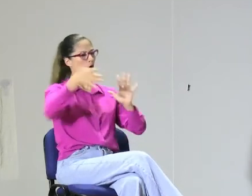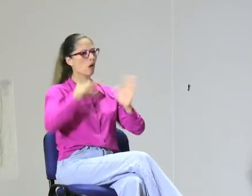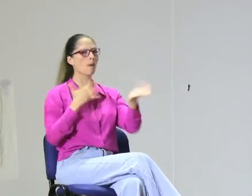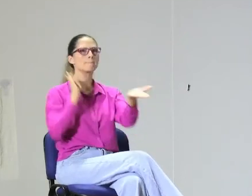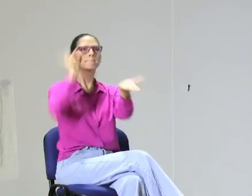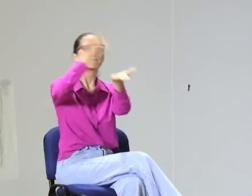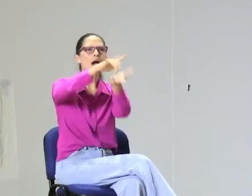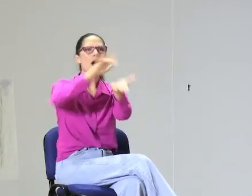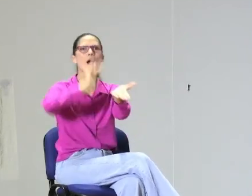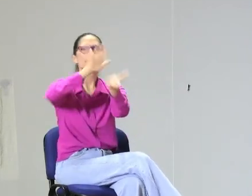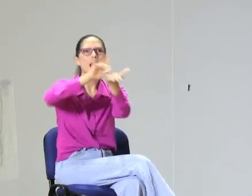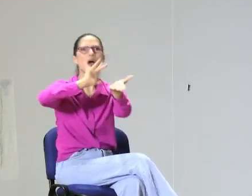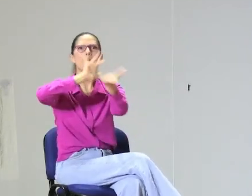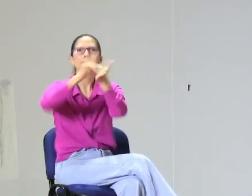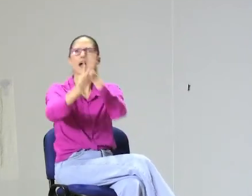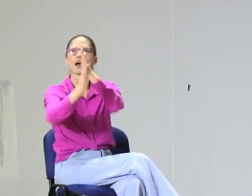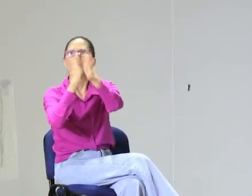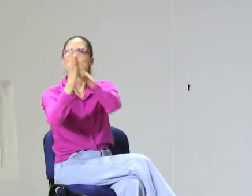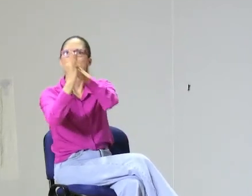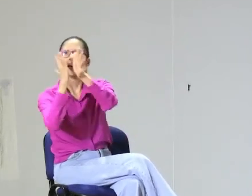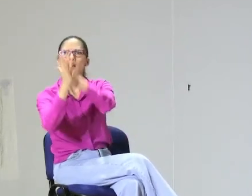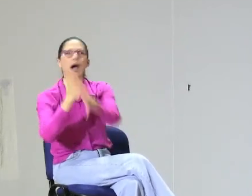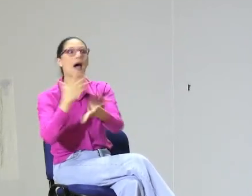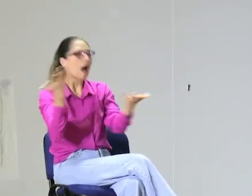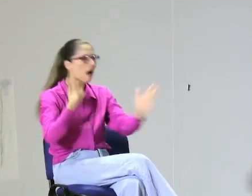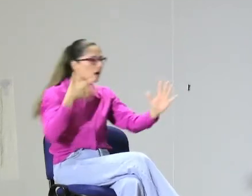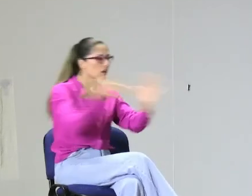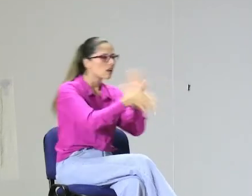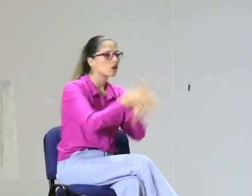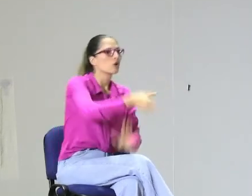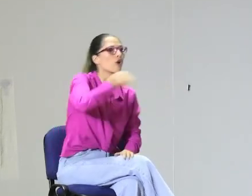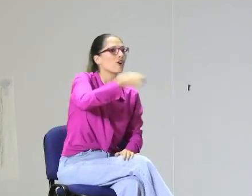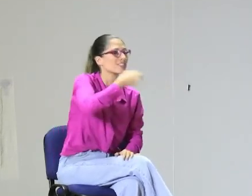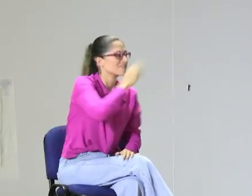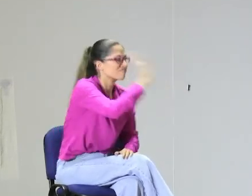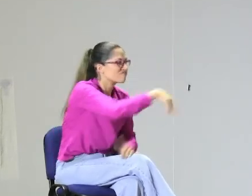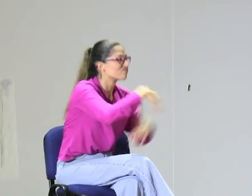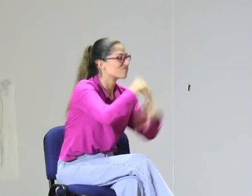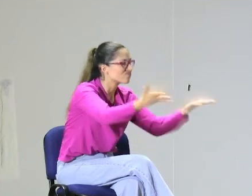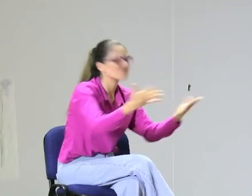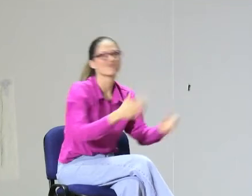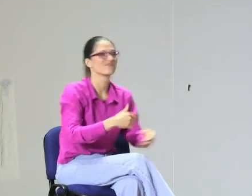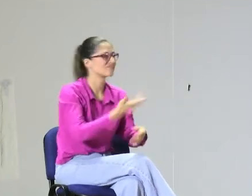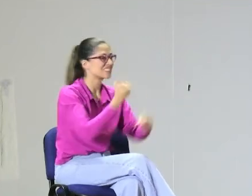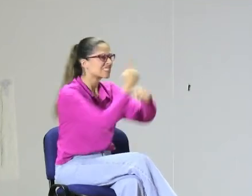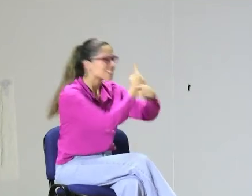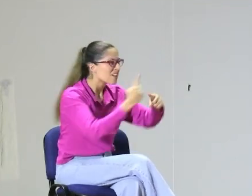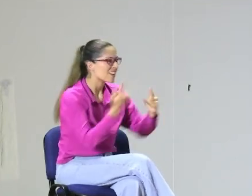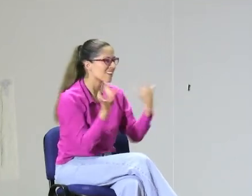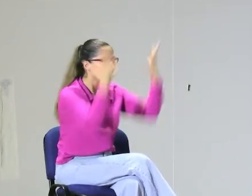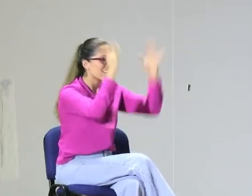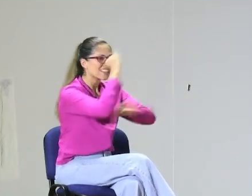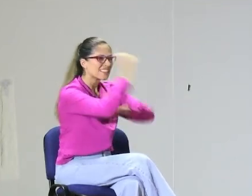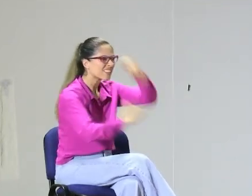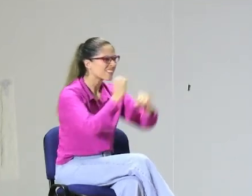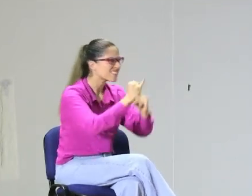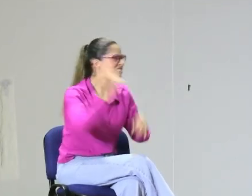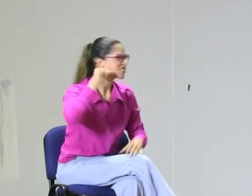importante que el modelo lingüístico participe en sociedad, que tenga información relacionada a las noticias.